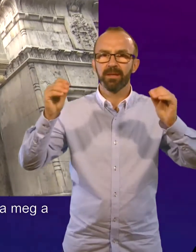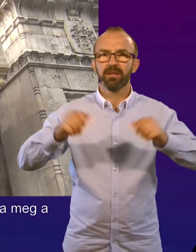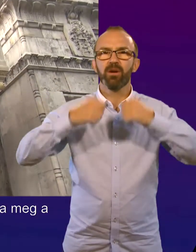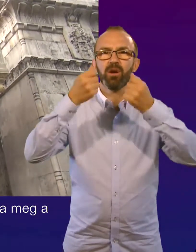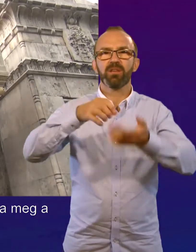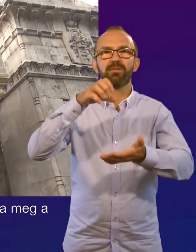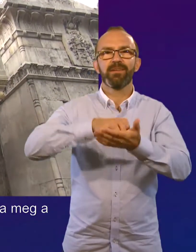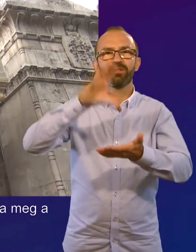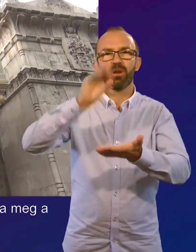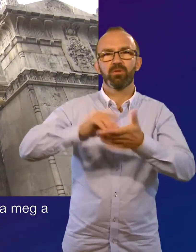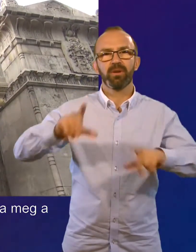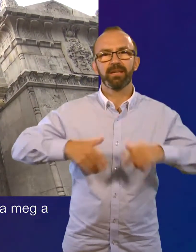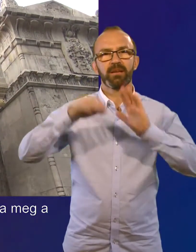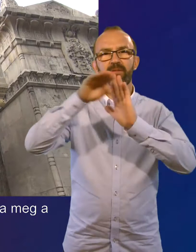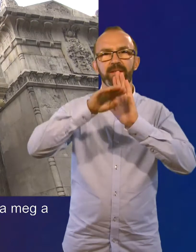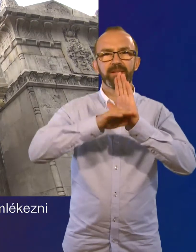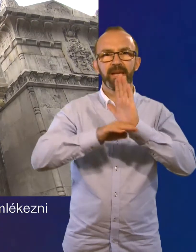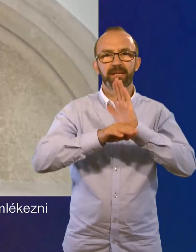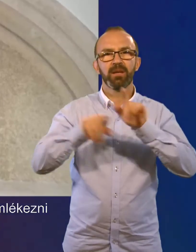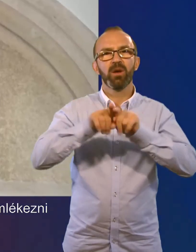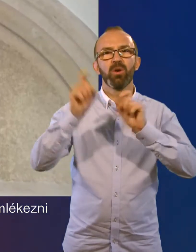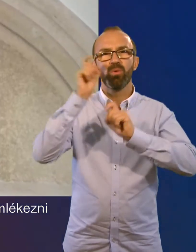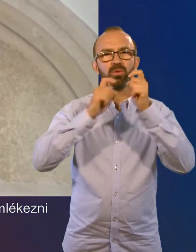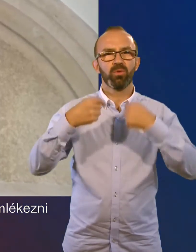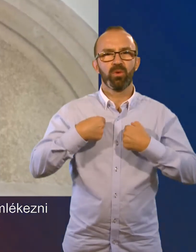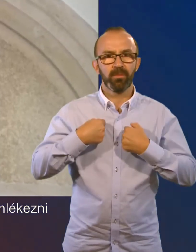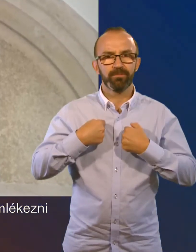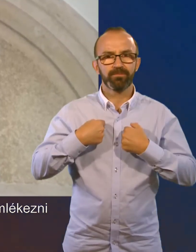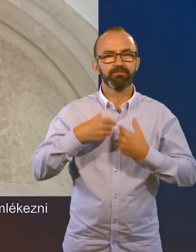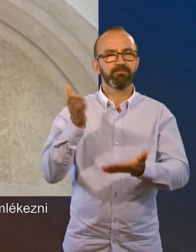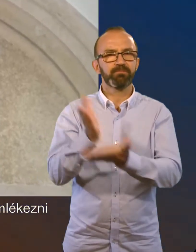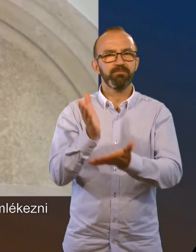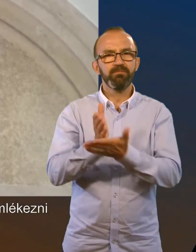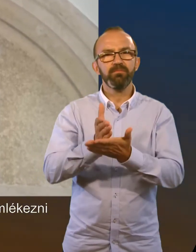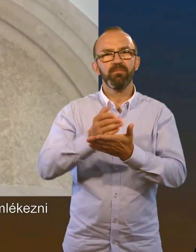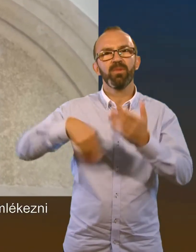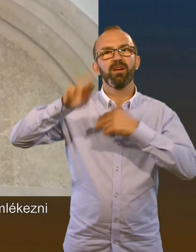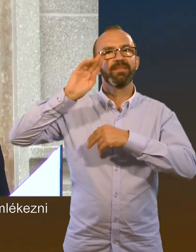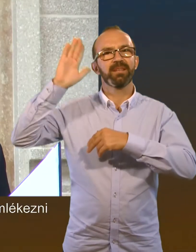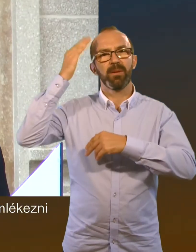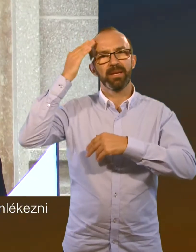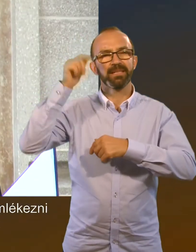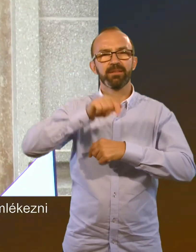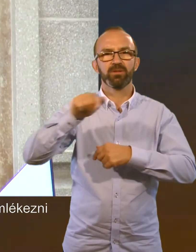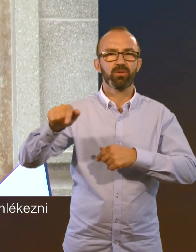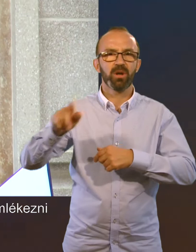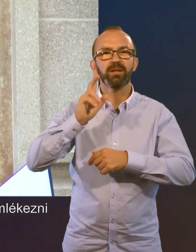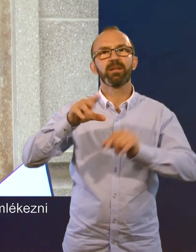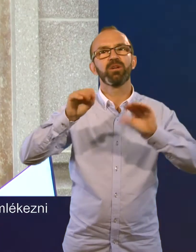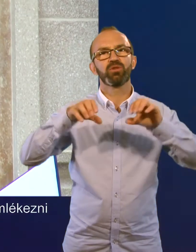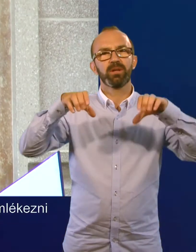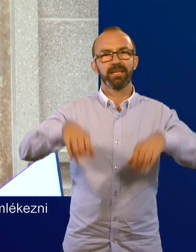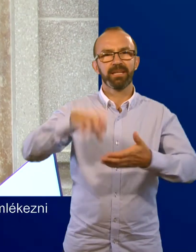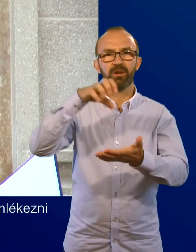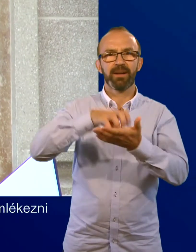adja meg a városi lakók életének feltételeit. Úgy gondolom, hogy méltó dolog visszaemlékezni azokra, akik